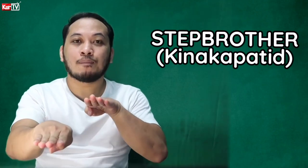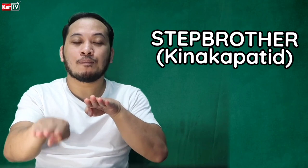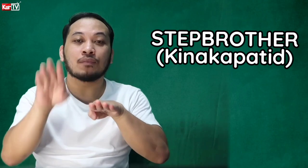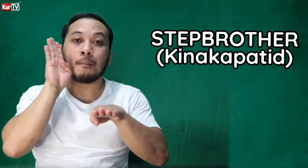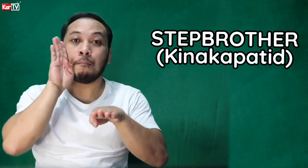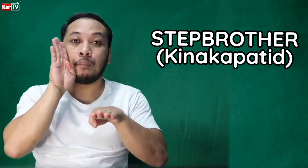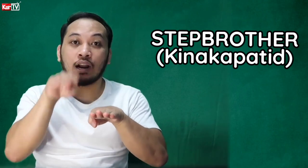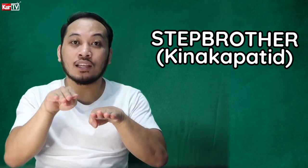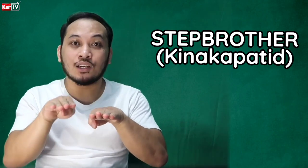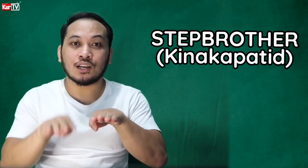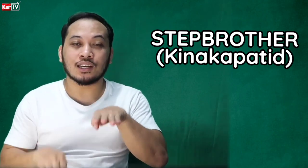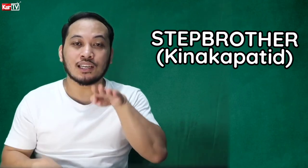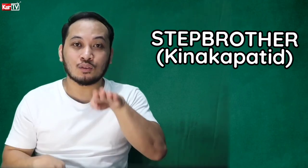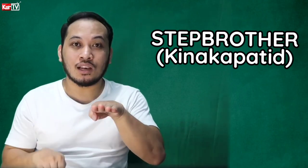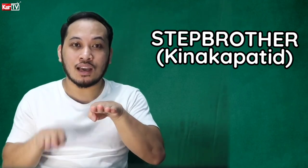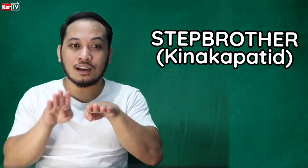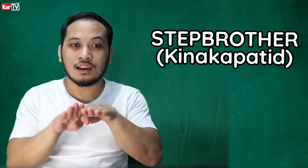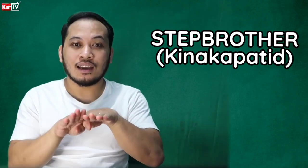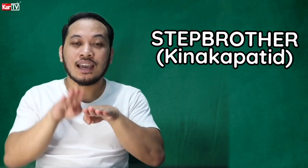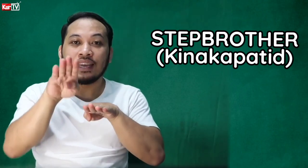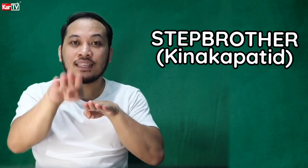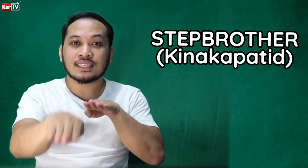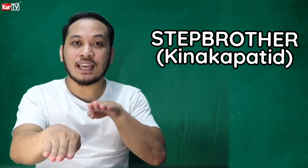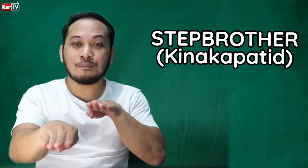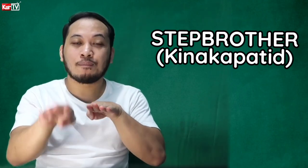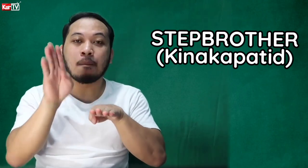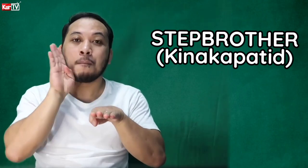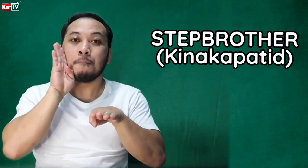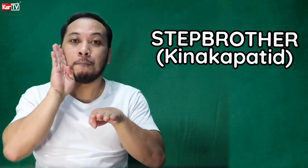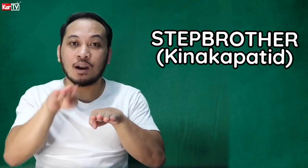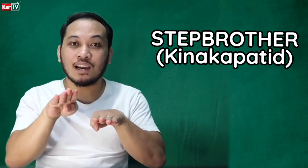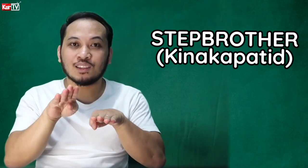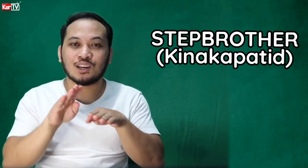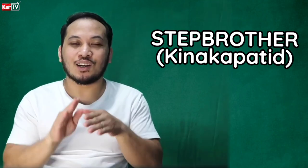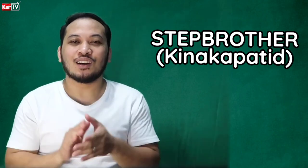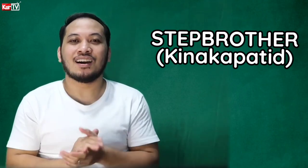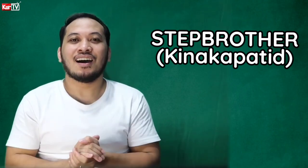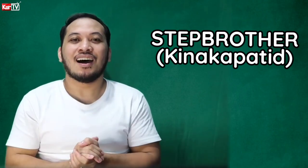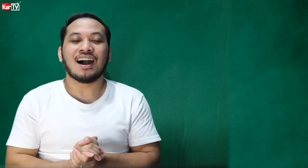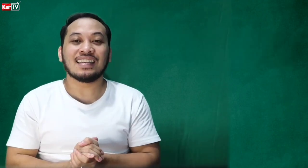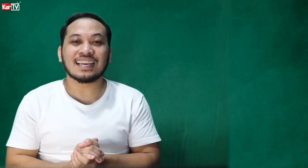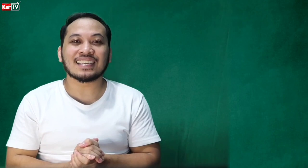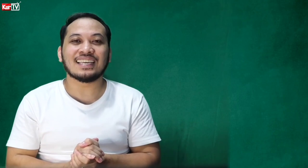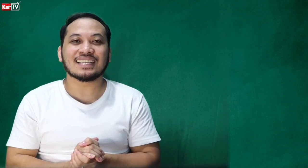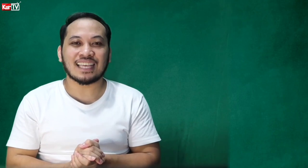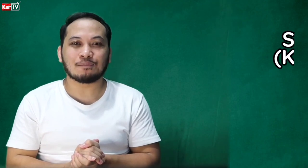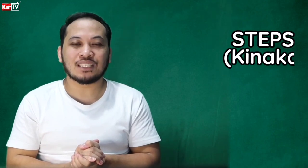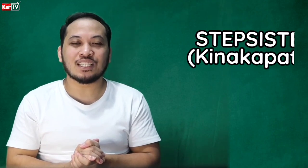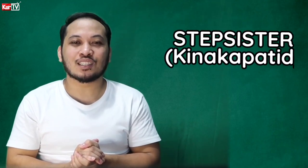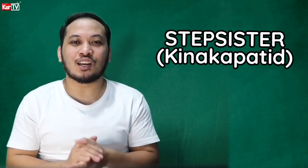brother. Ganito ka lang. Step brother. Ang next ay stepsister.